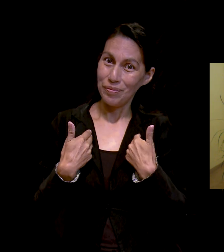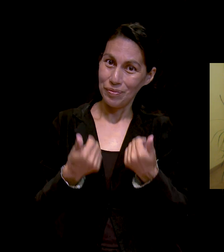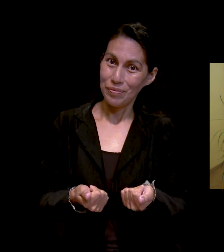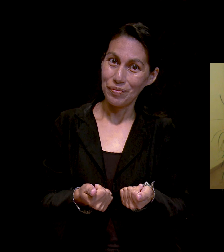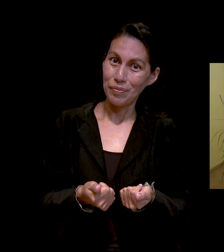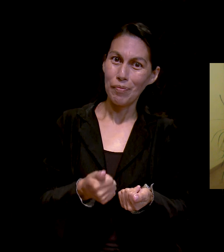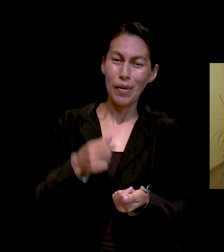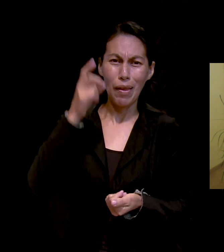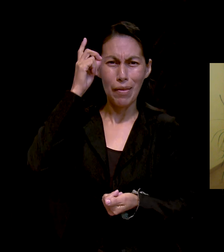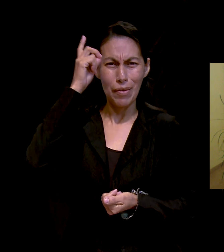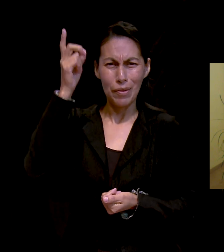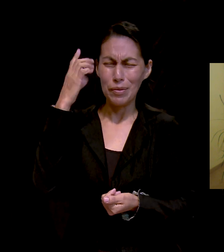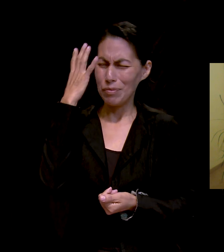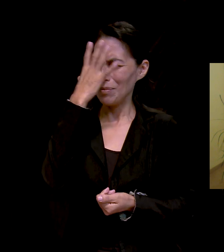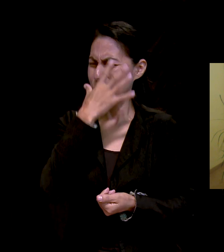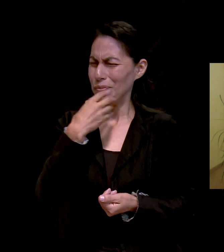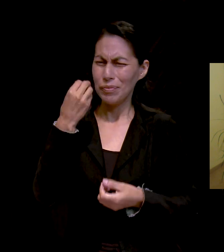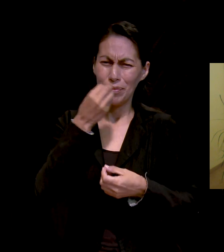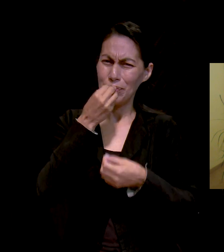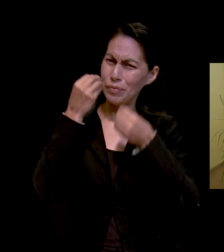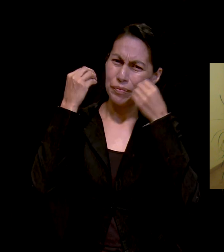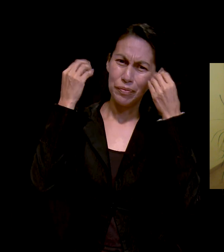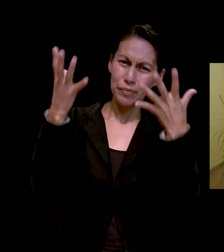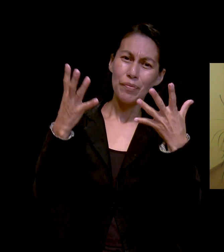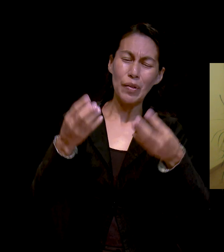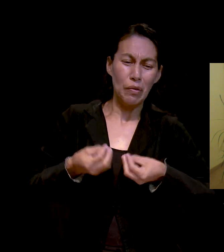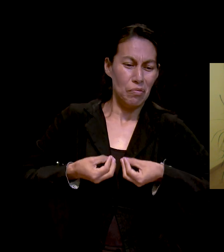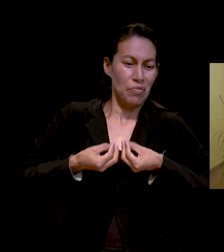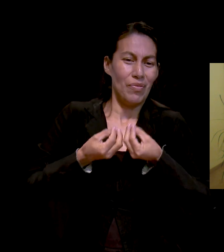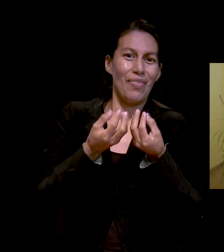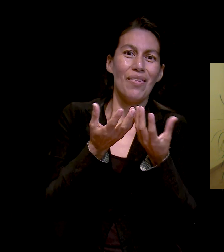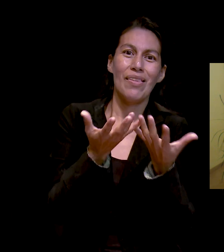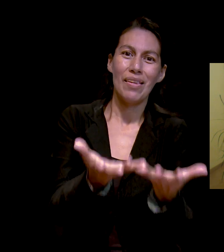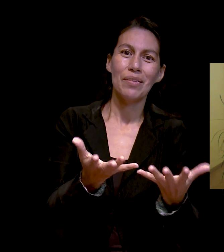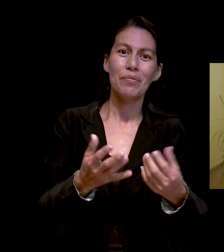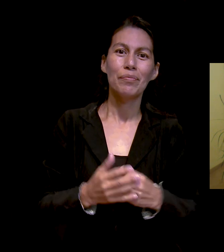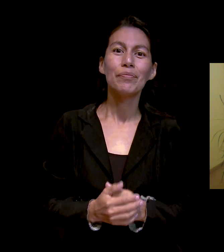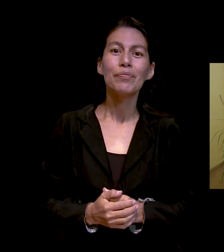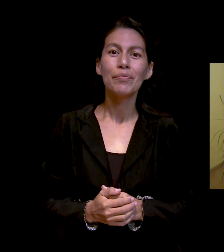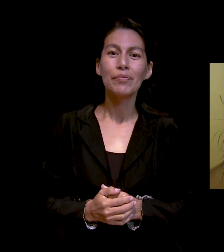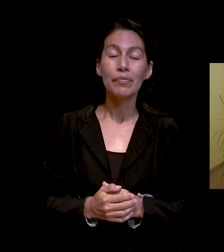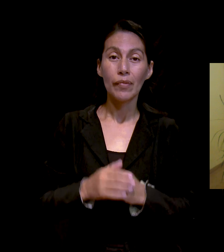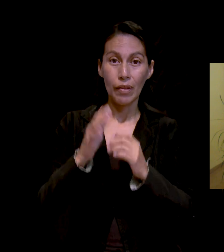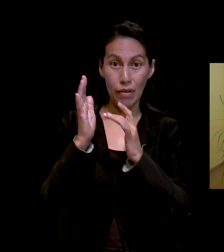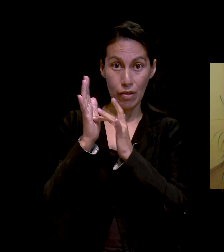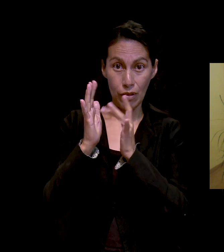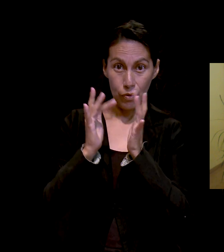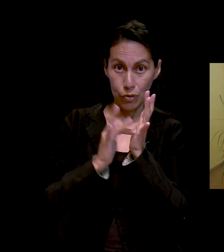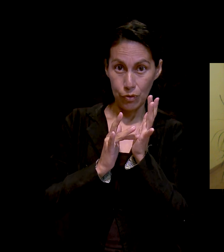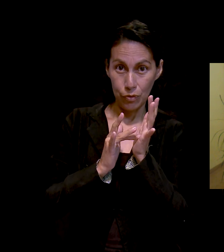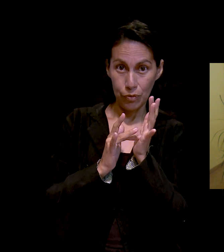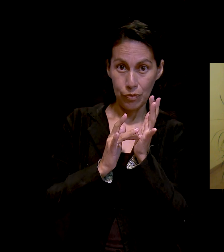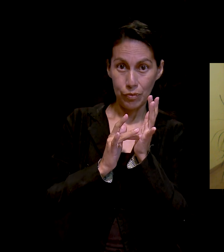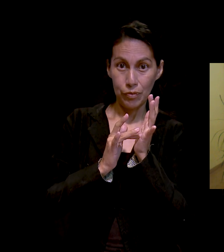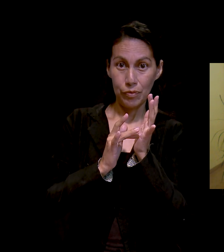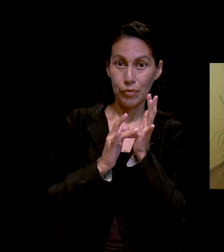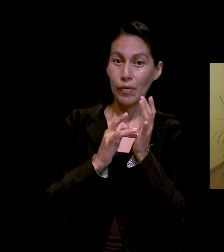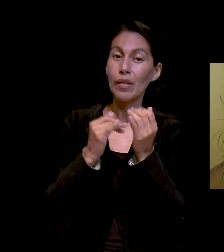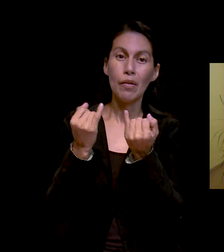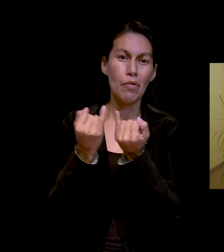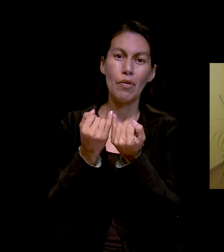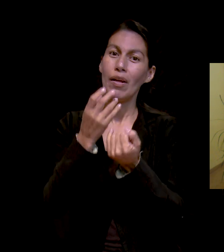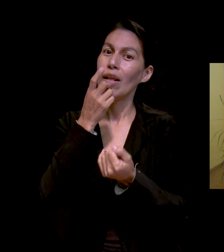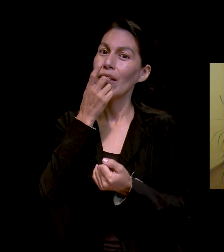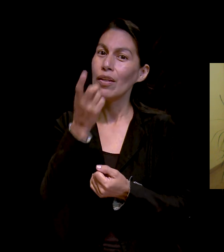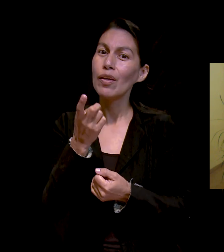dice que Dios es generoso, altamente generoso. Jesús también dijo que